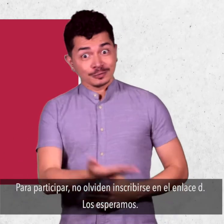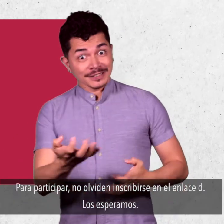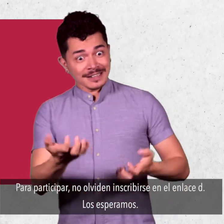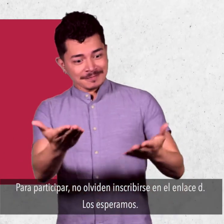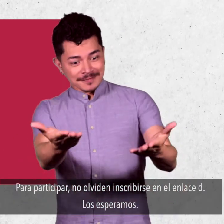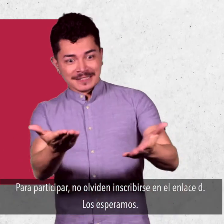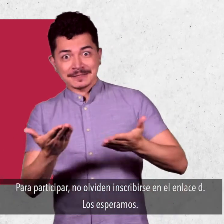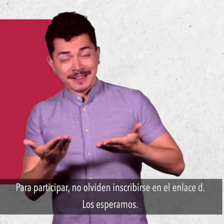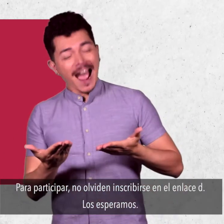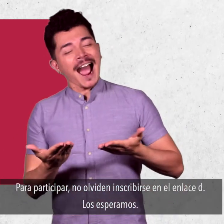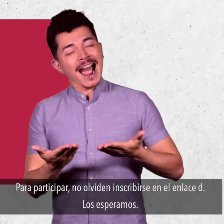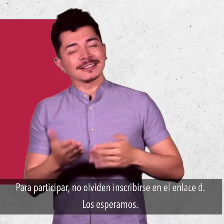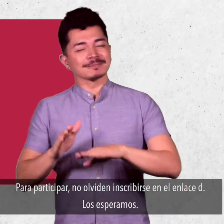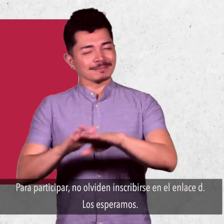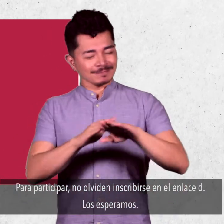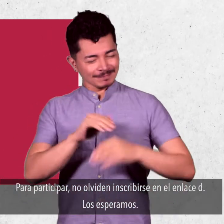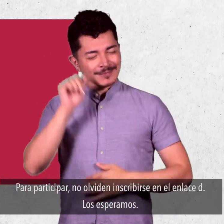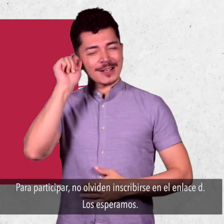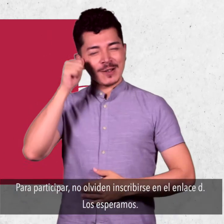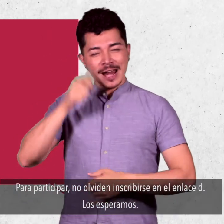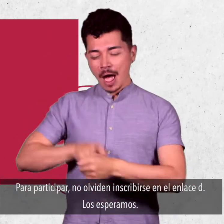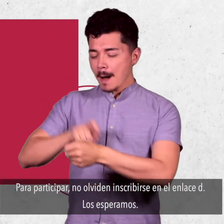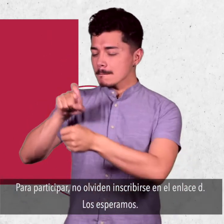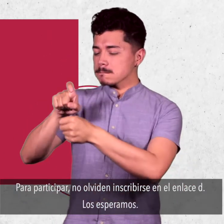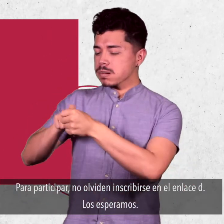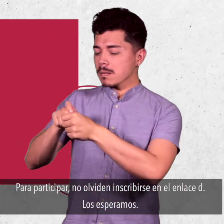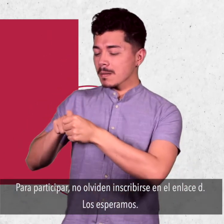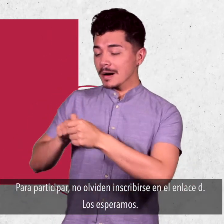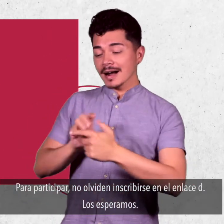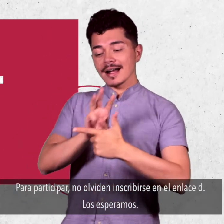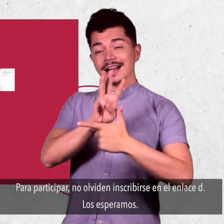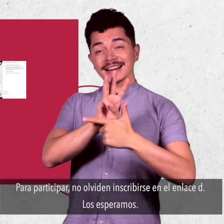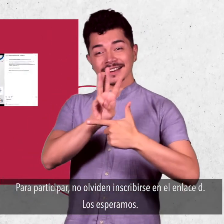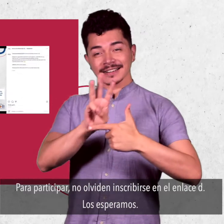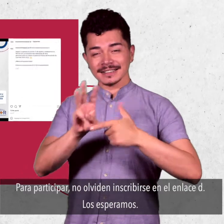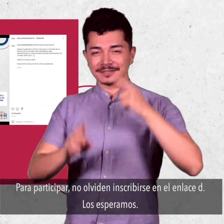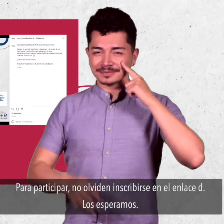Para participar, no olviden inscribirse en el enlace de la publicación.